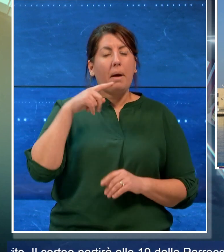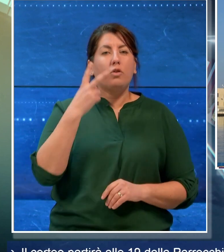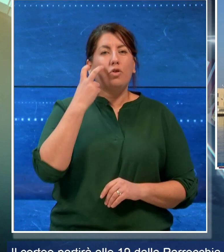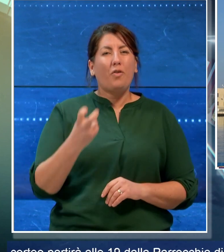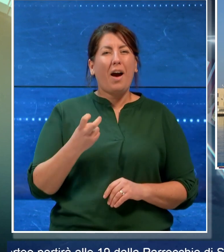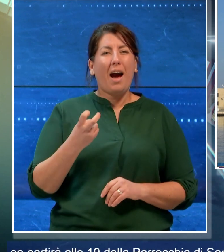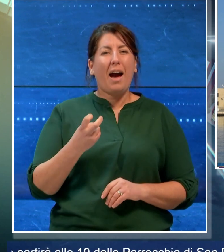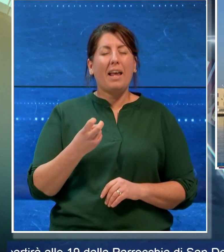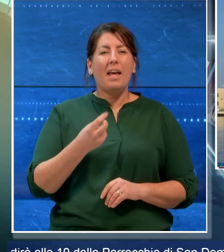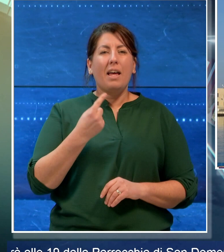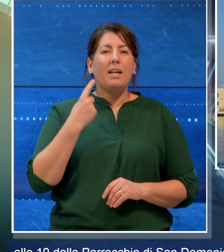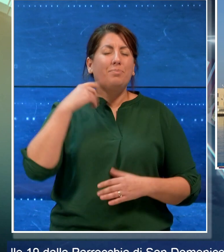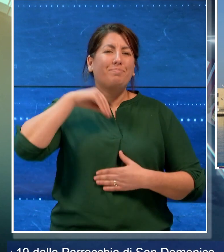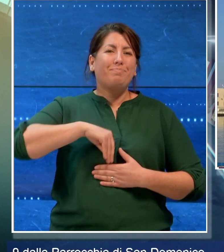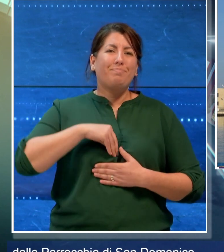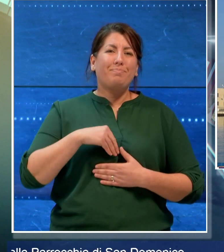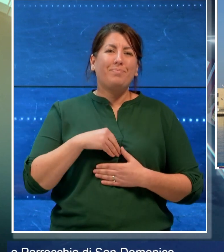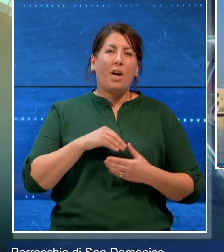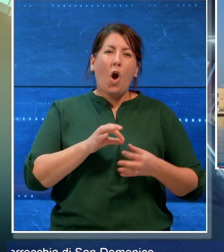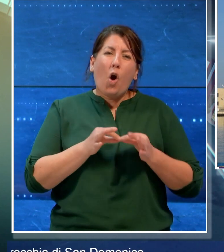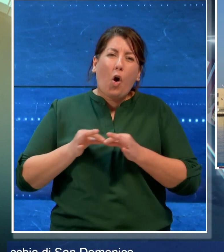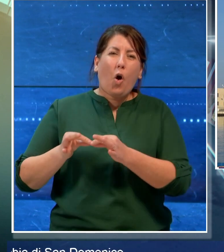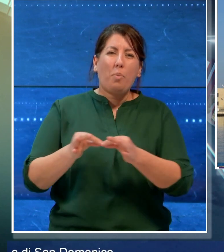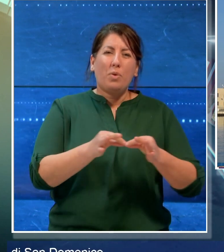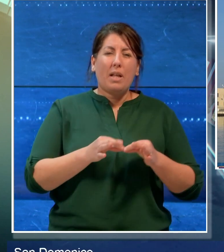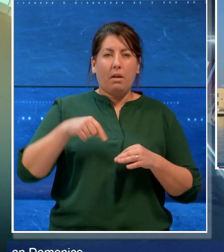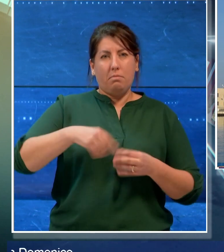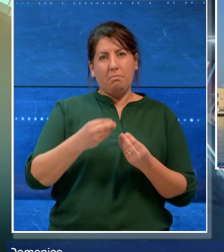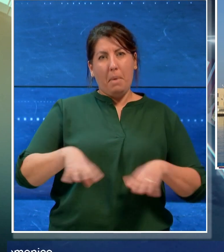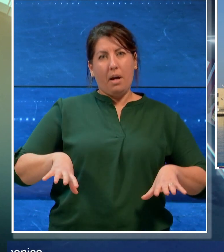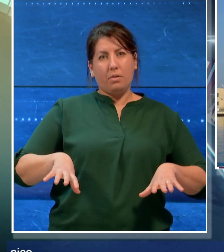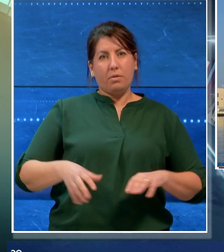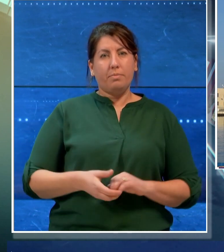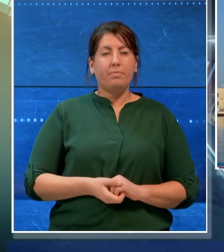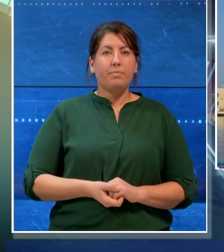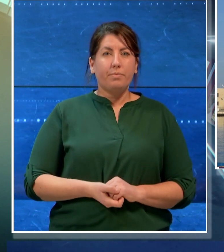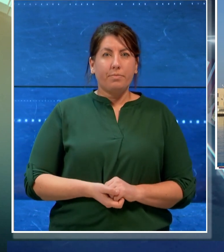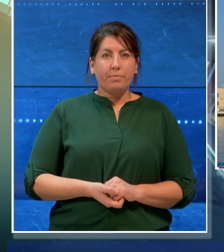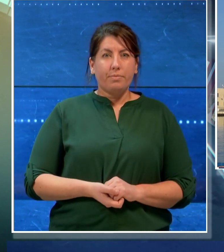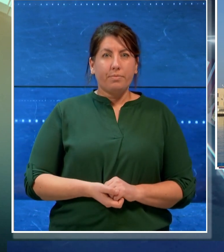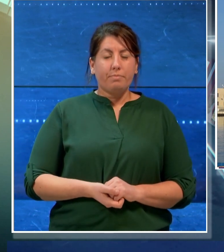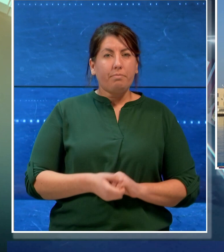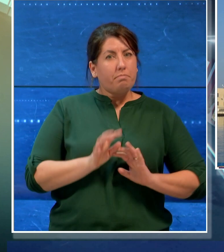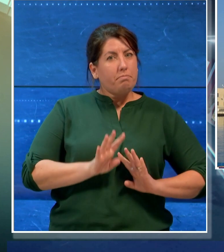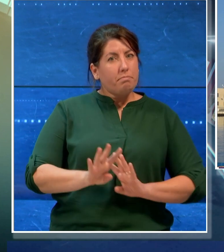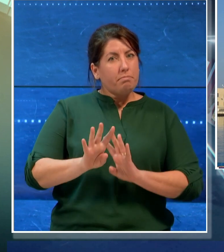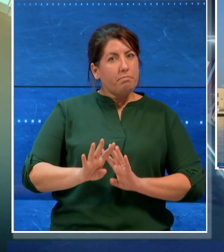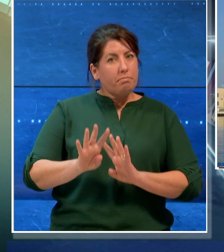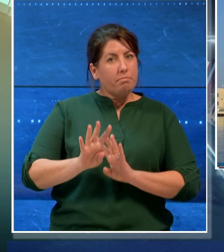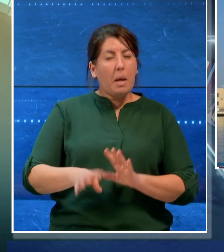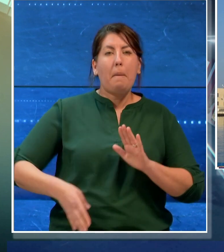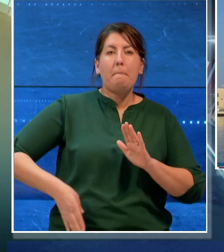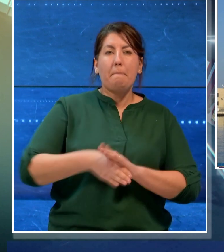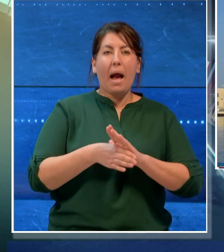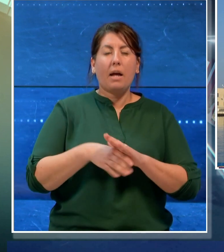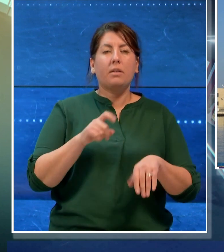comunitario che ad ora appare smarrito. Il corteo partirà alle